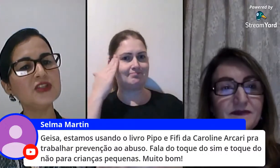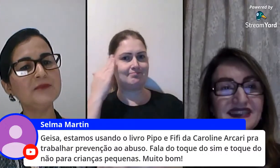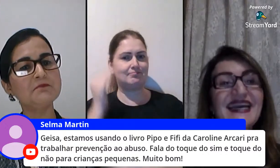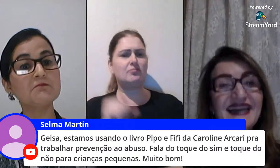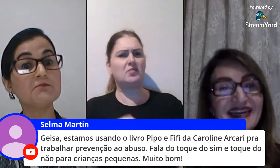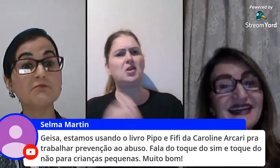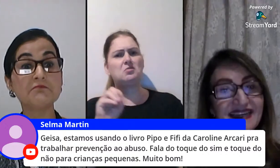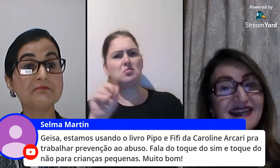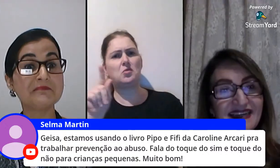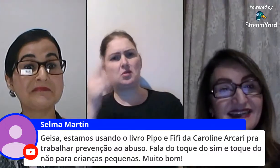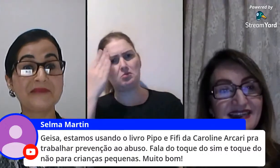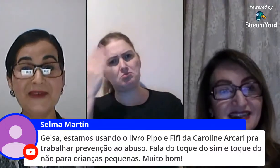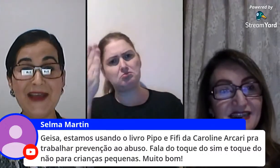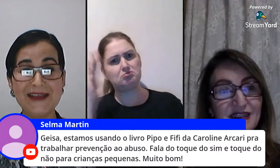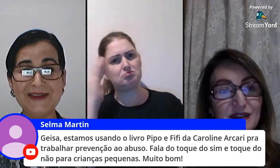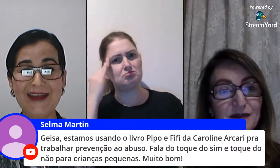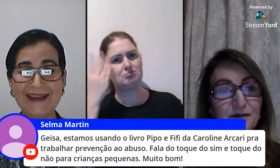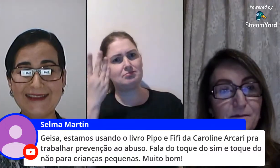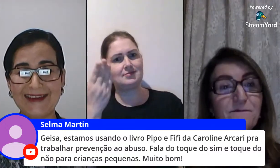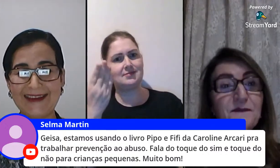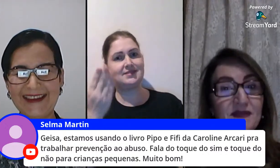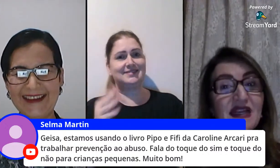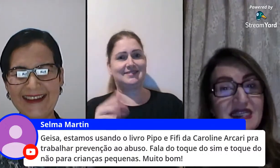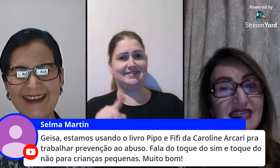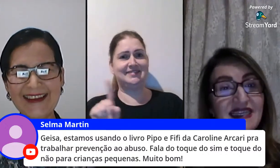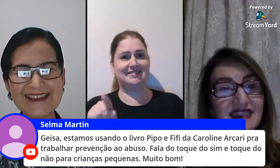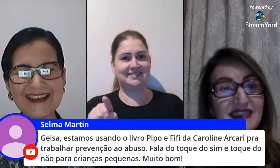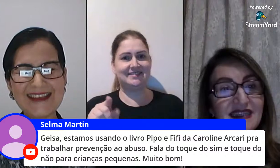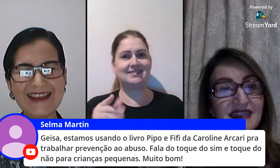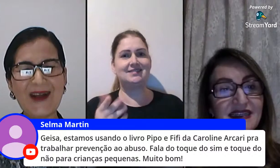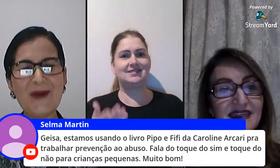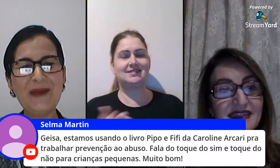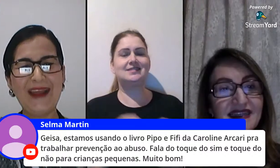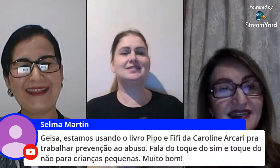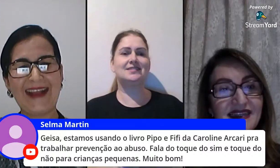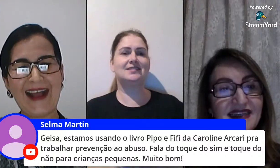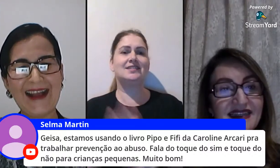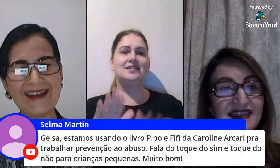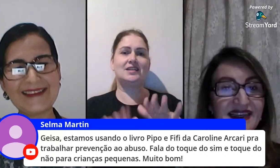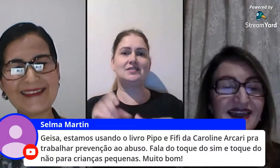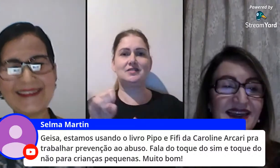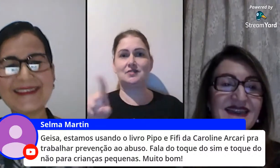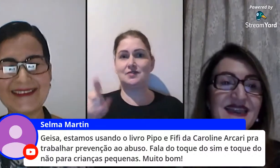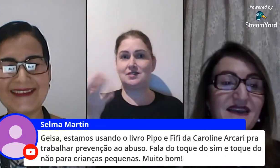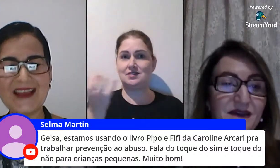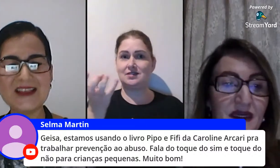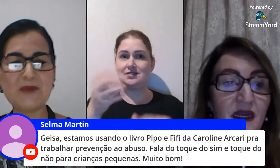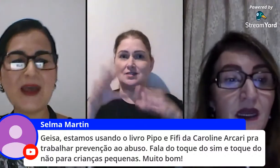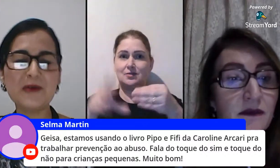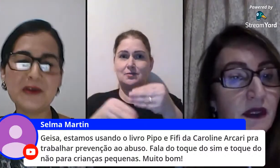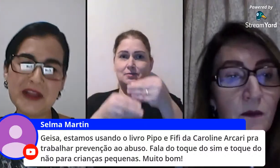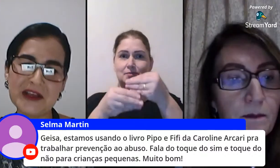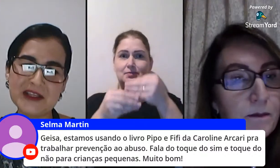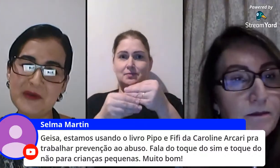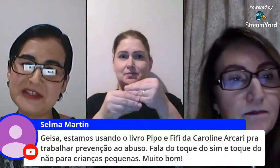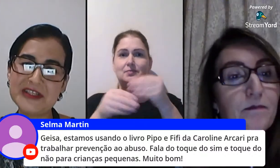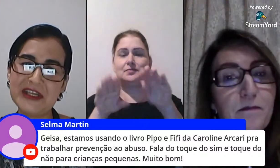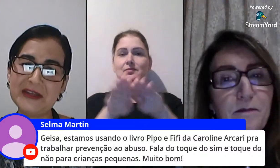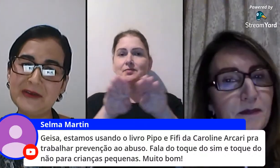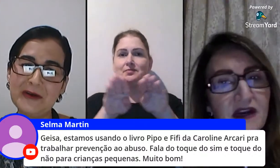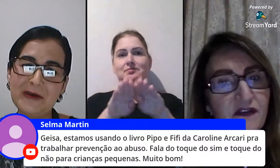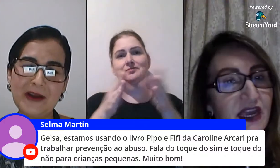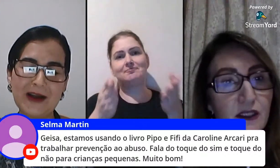entendi não é Suédina se você quiser até completar espero que eu tenha